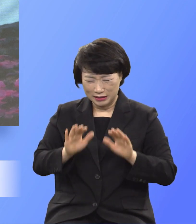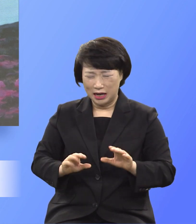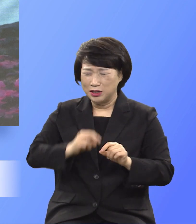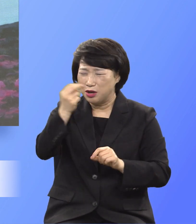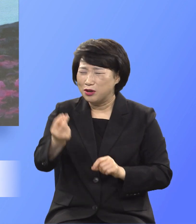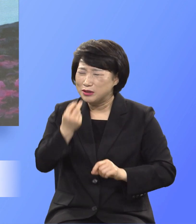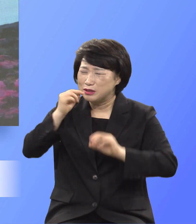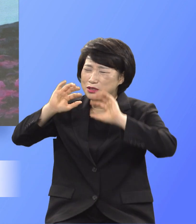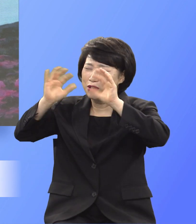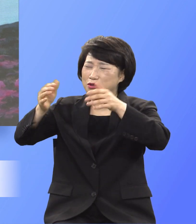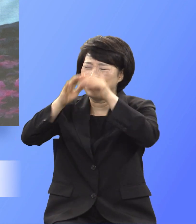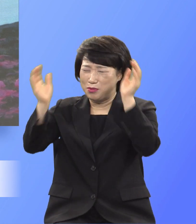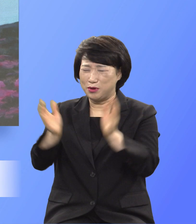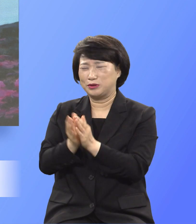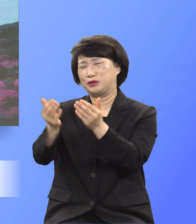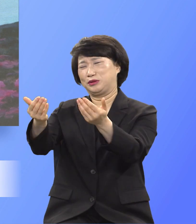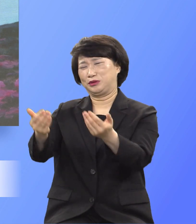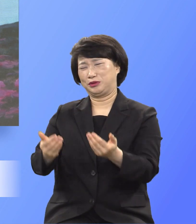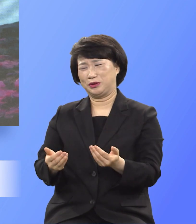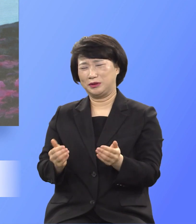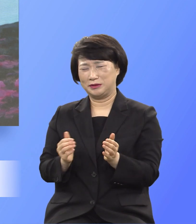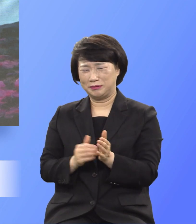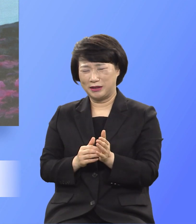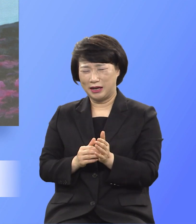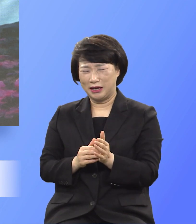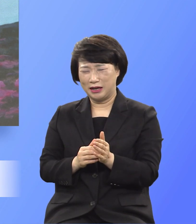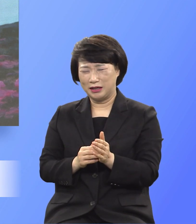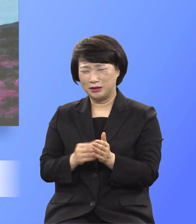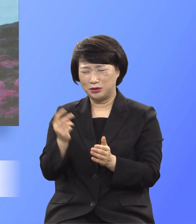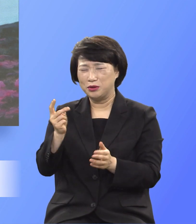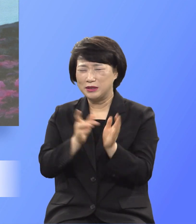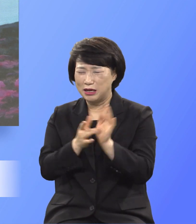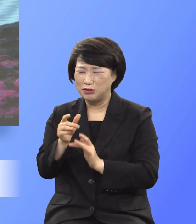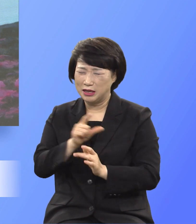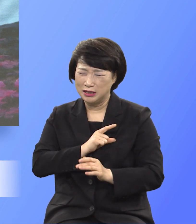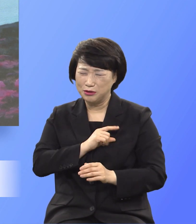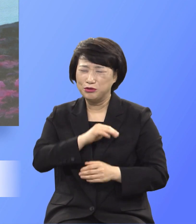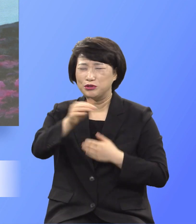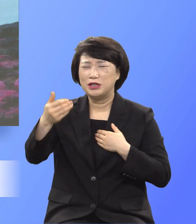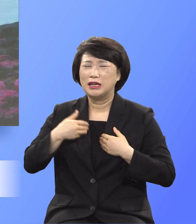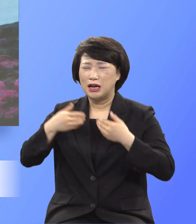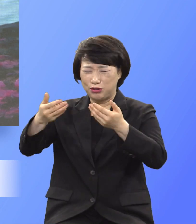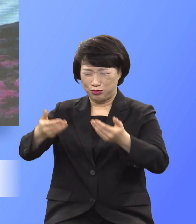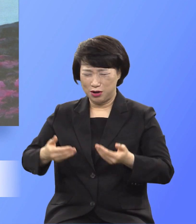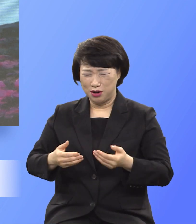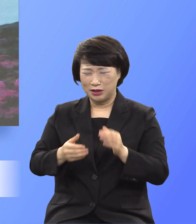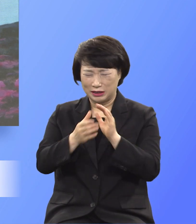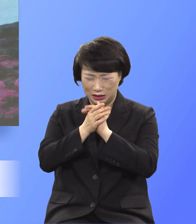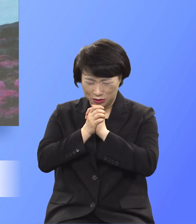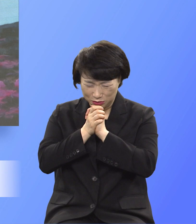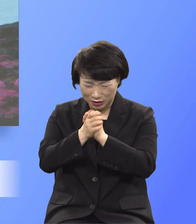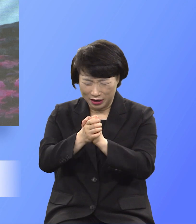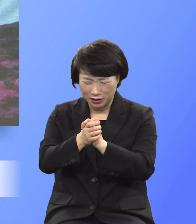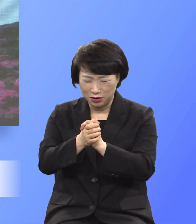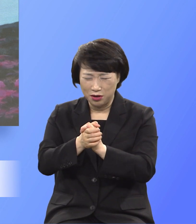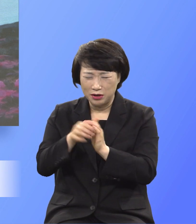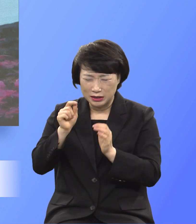천국을 얻게 하시고 그 이름을 우리에게 주셔서 기도해서 그득 인답받아